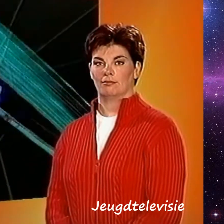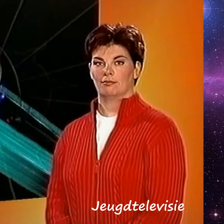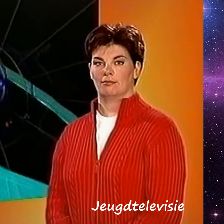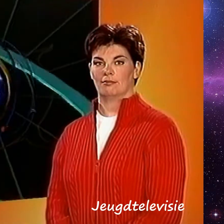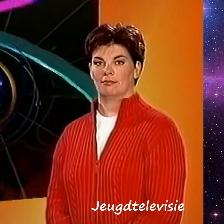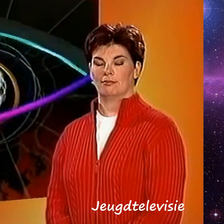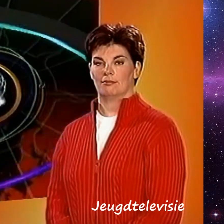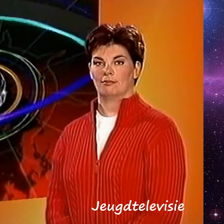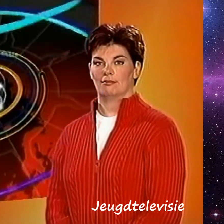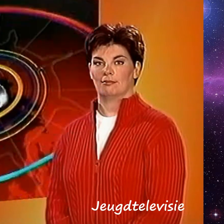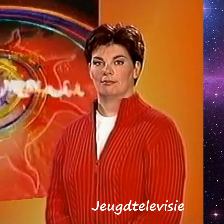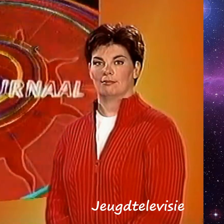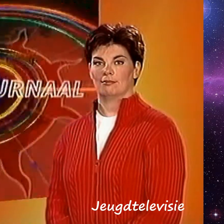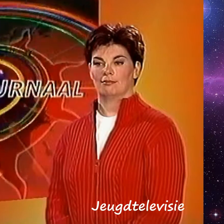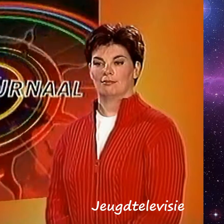NOS Jeugdjournaal